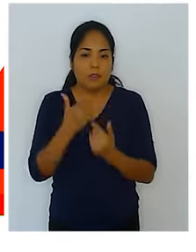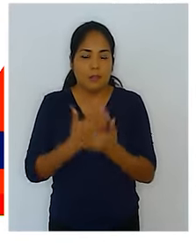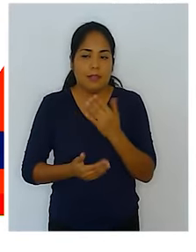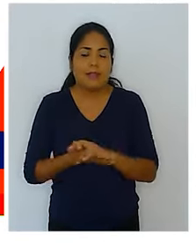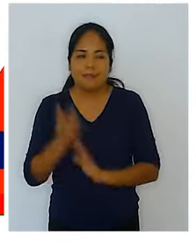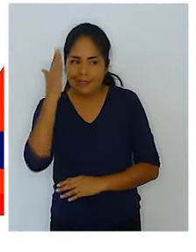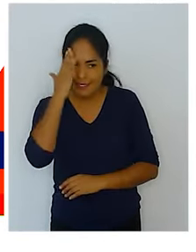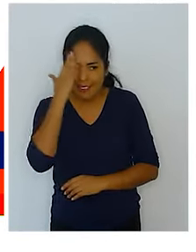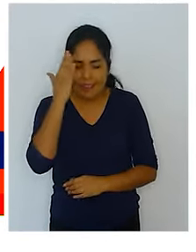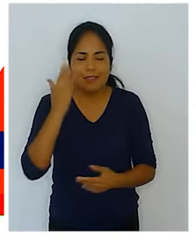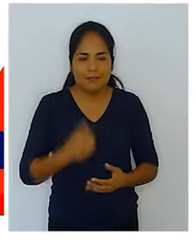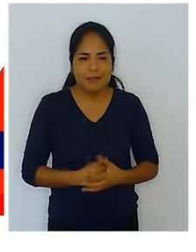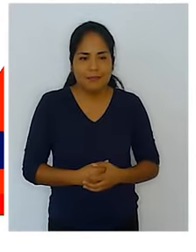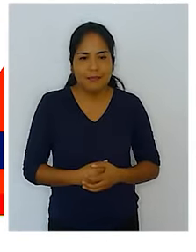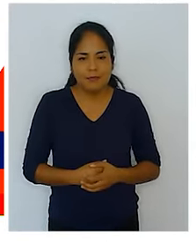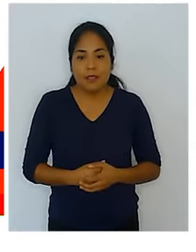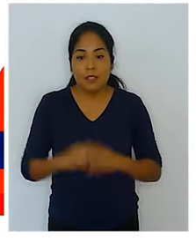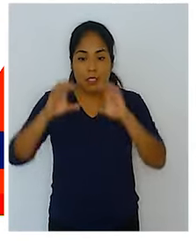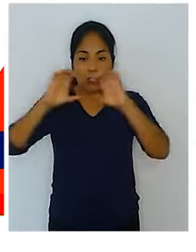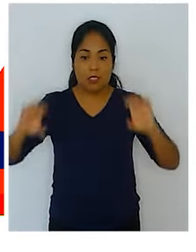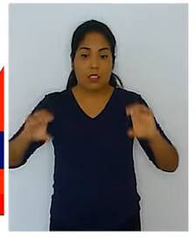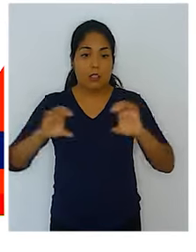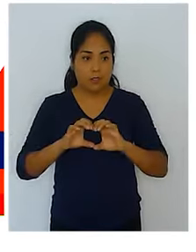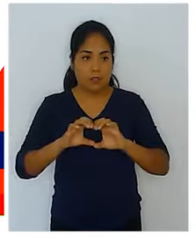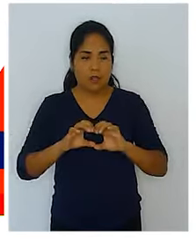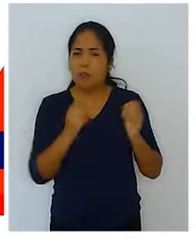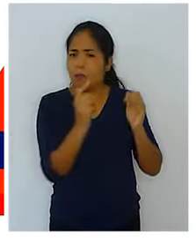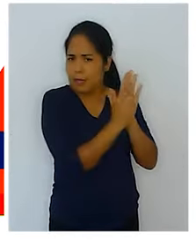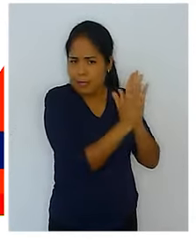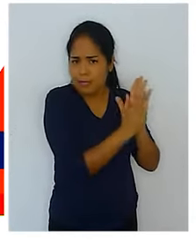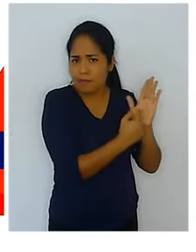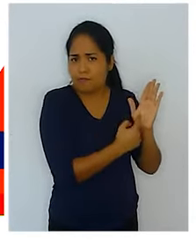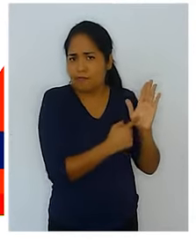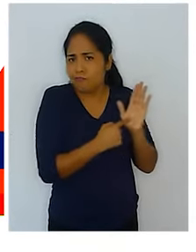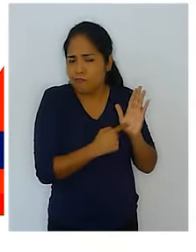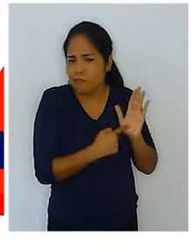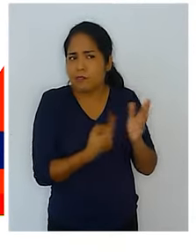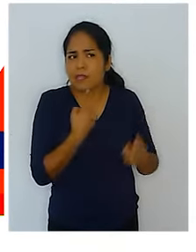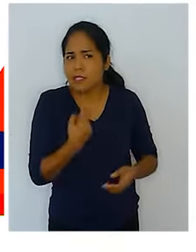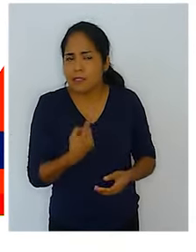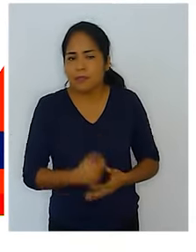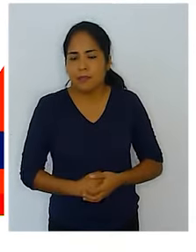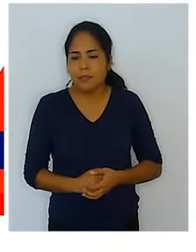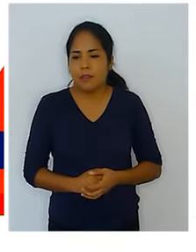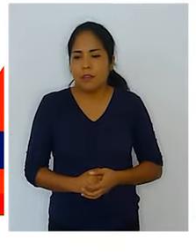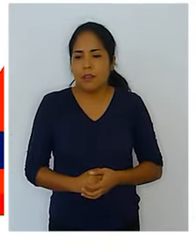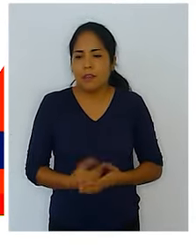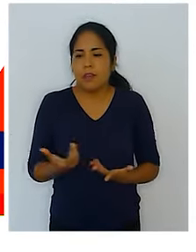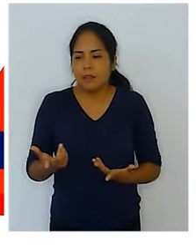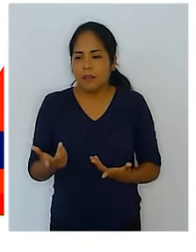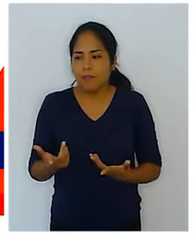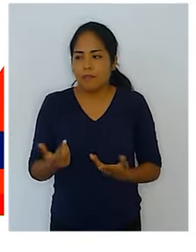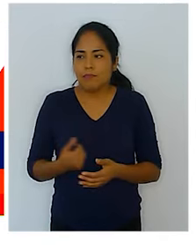discapacidad también lo conoce, certificado, nuestra ley es clara, nuestra ley señala con claridad que la